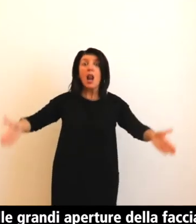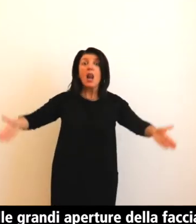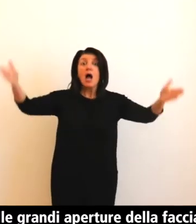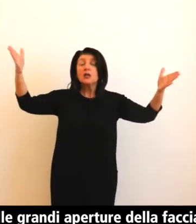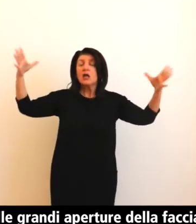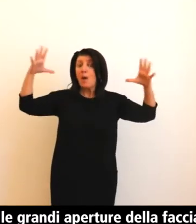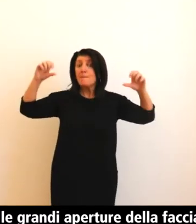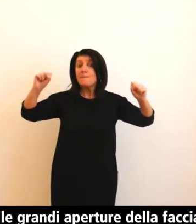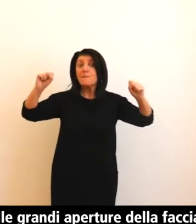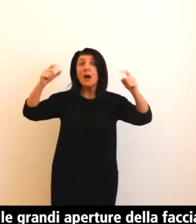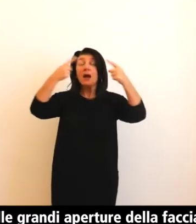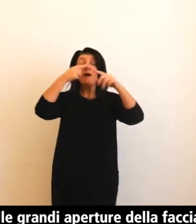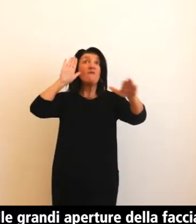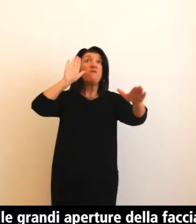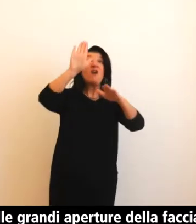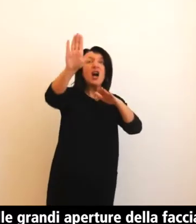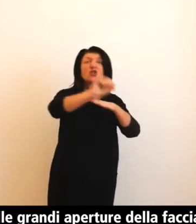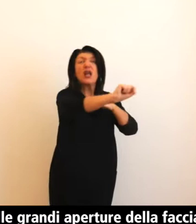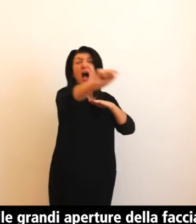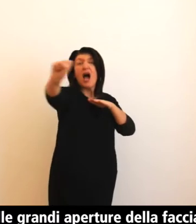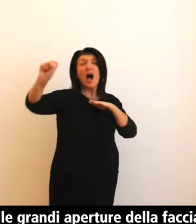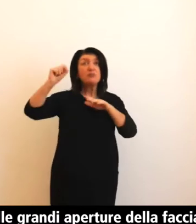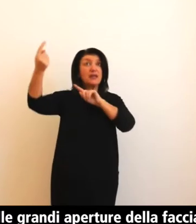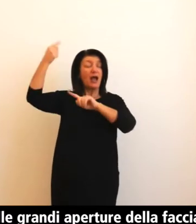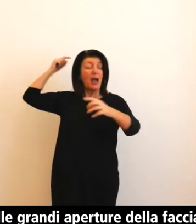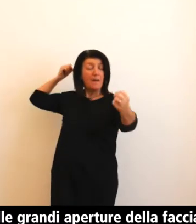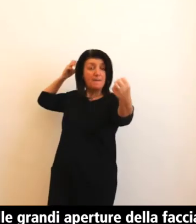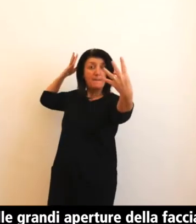perché bloccata dai matronei nel suo passaggio laterale.